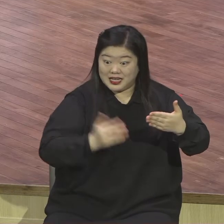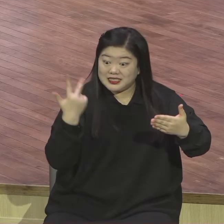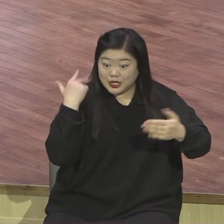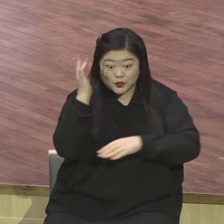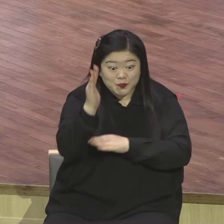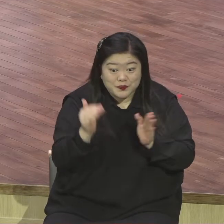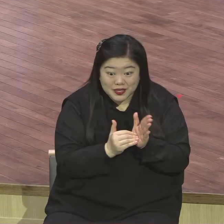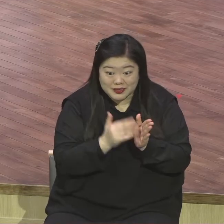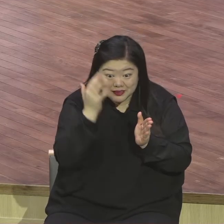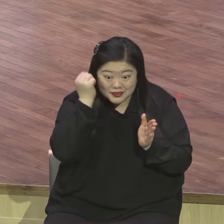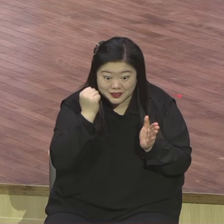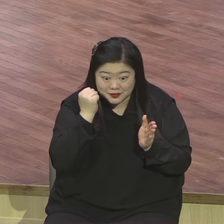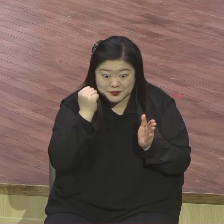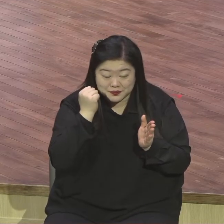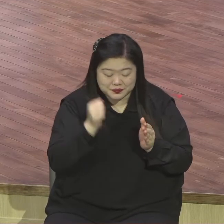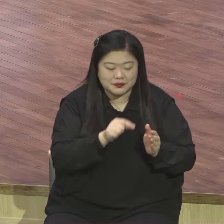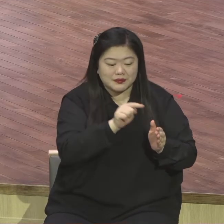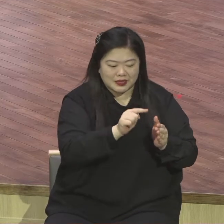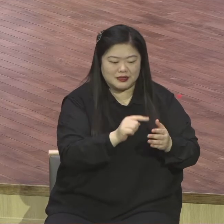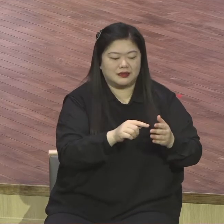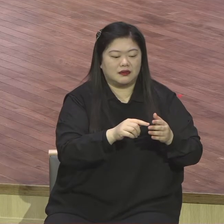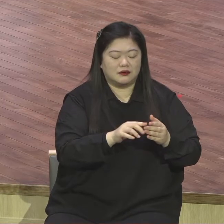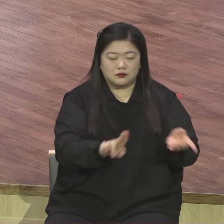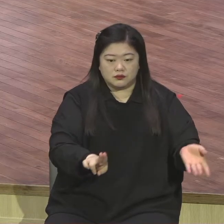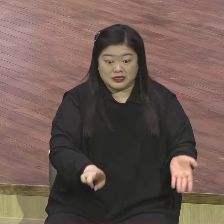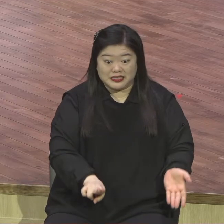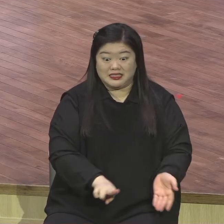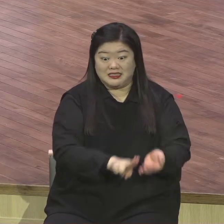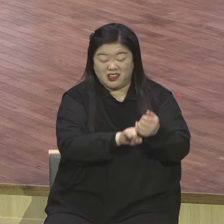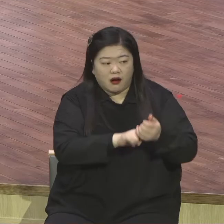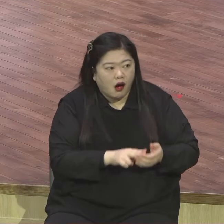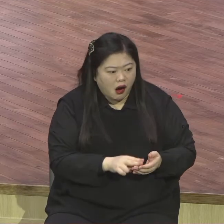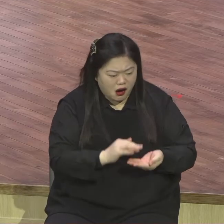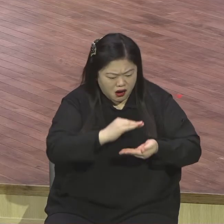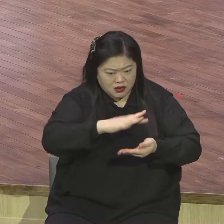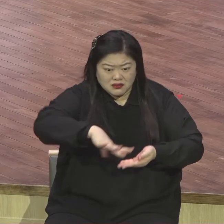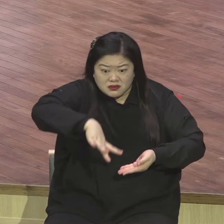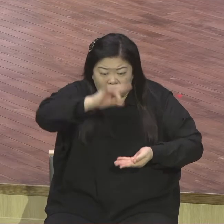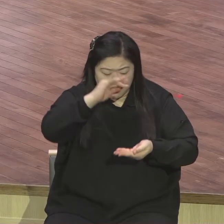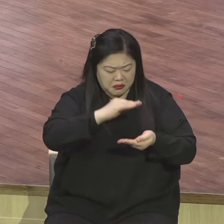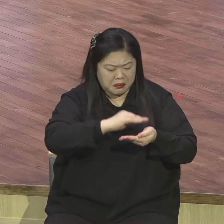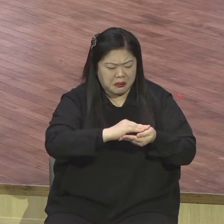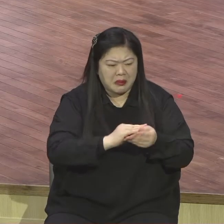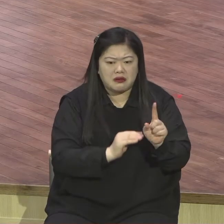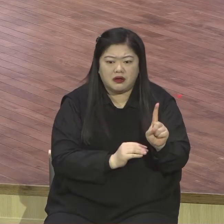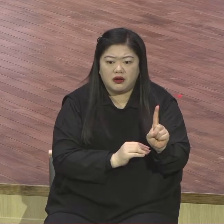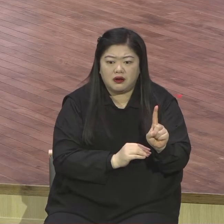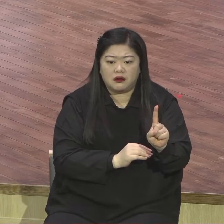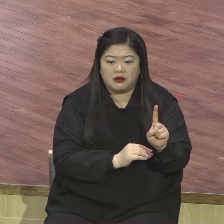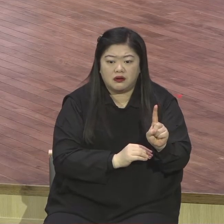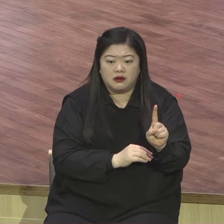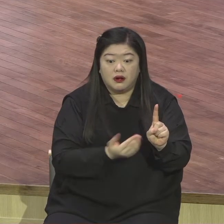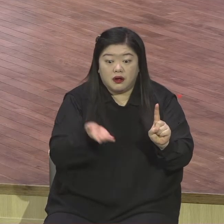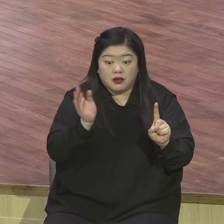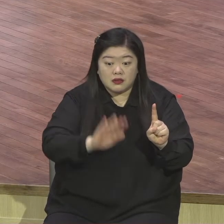그러니까 현장에서 이 기적을 체험한 군중들이 2만 명이 와 술렁이